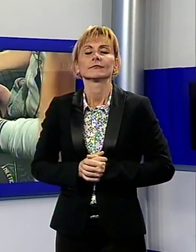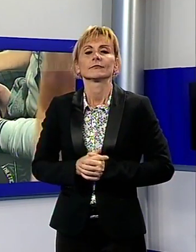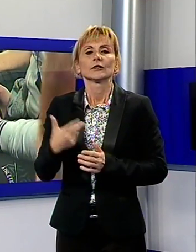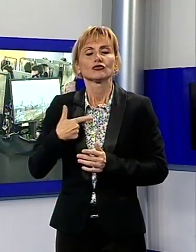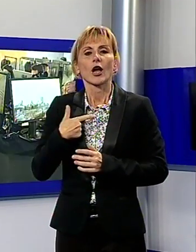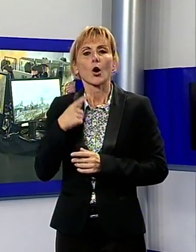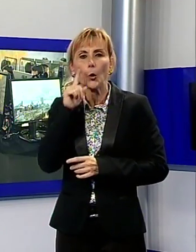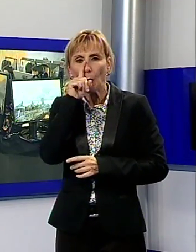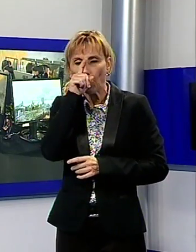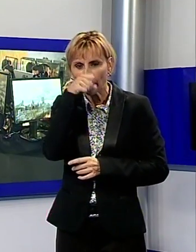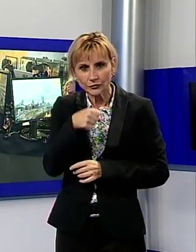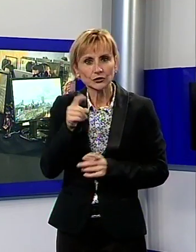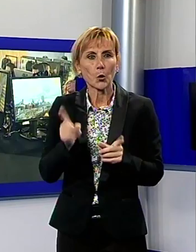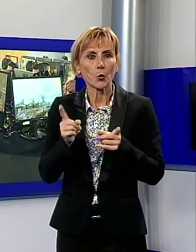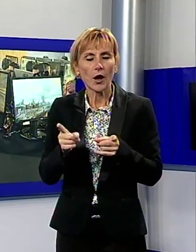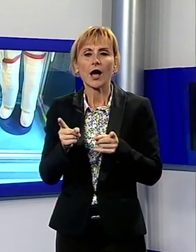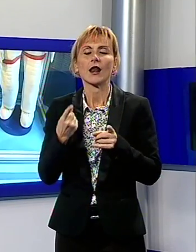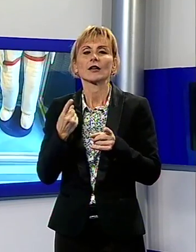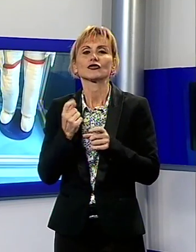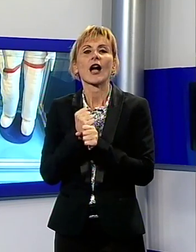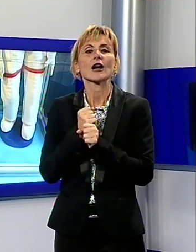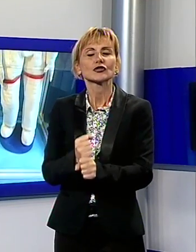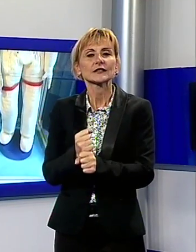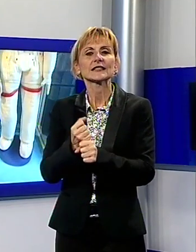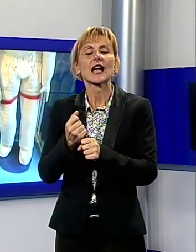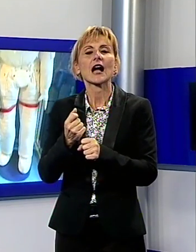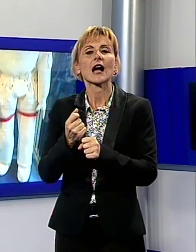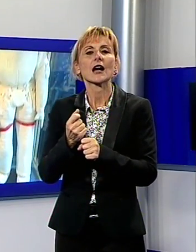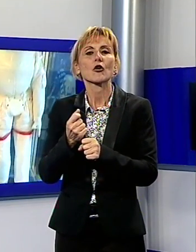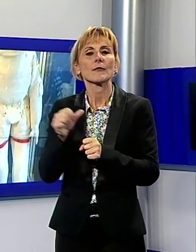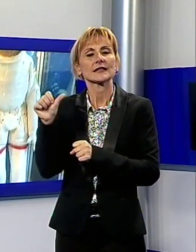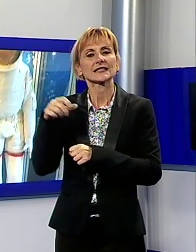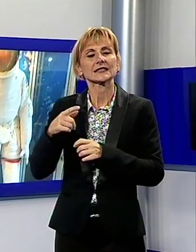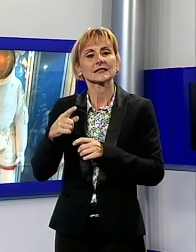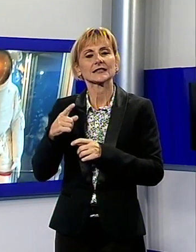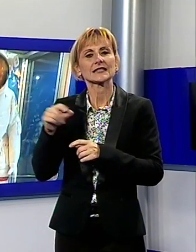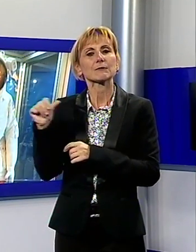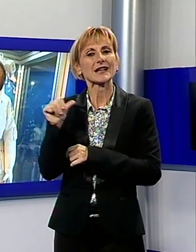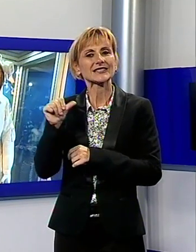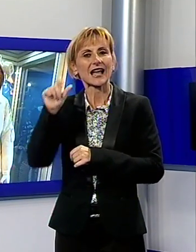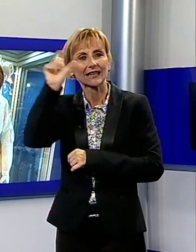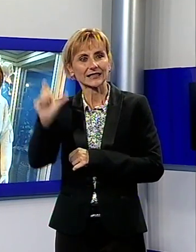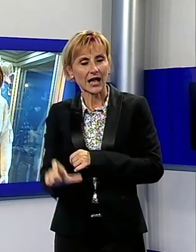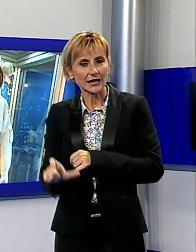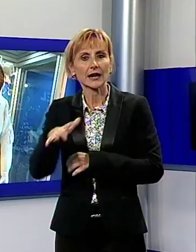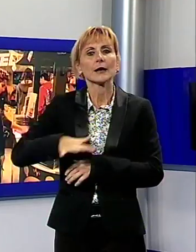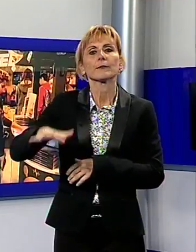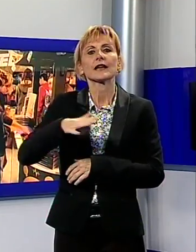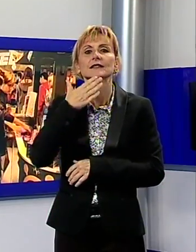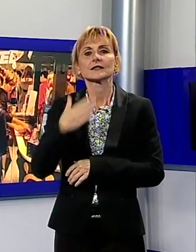segnaliamo lo stand dell'Agenzia Spaziale Italiana ospitato nel padiglione di Net Addiction in Piazza San Giusto, dove